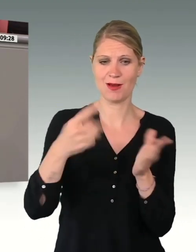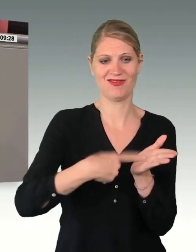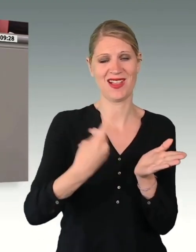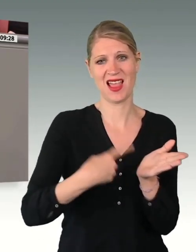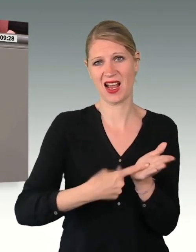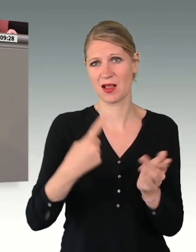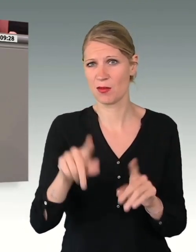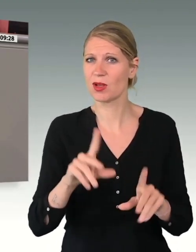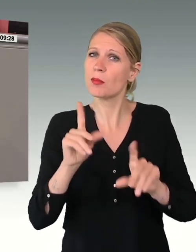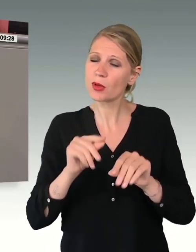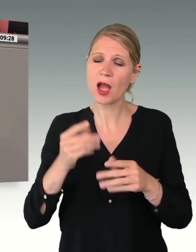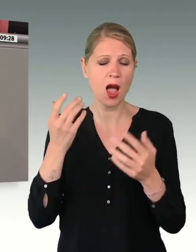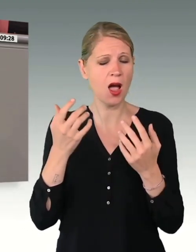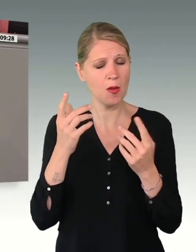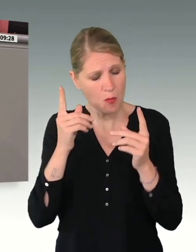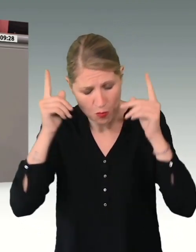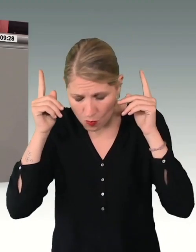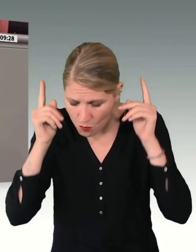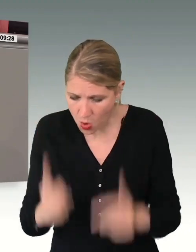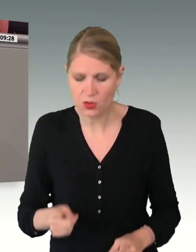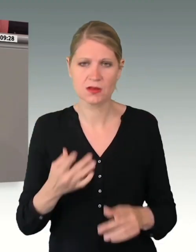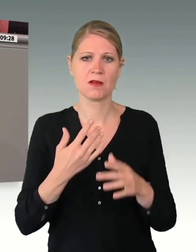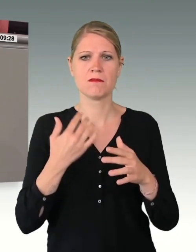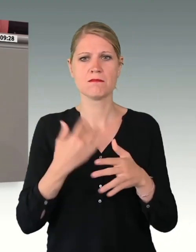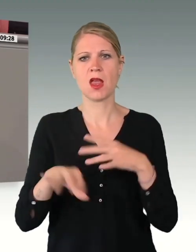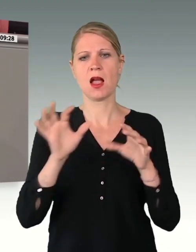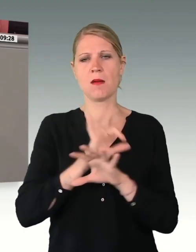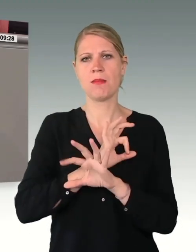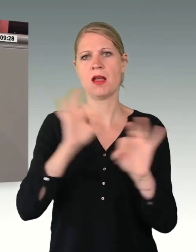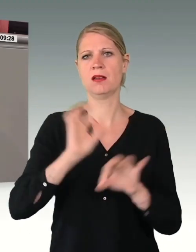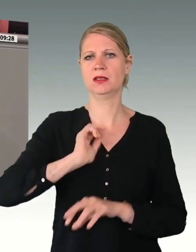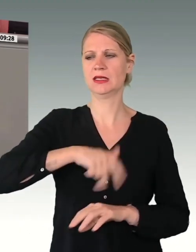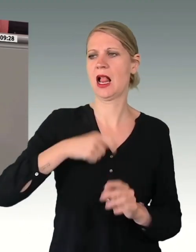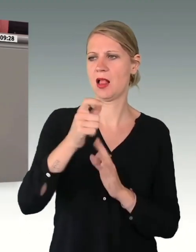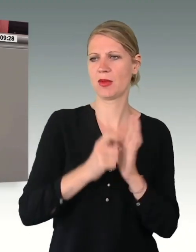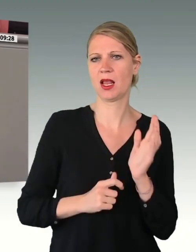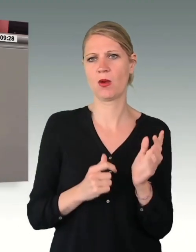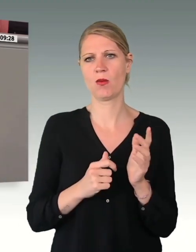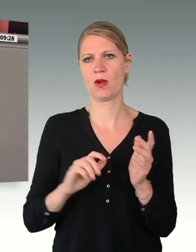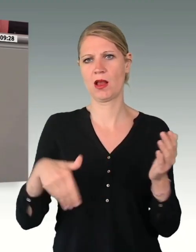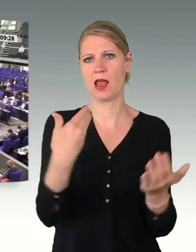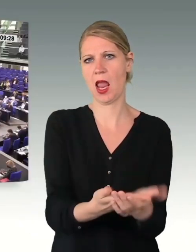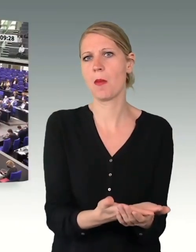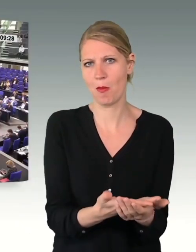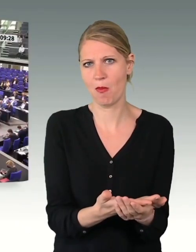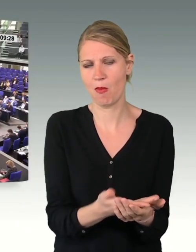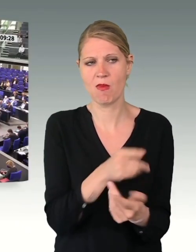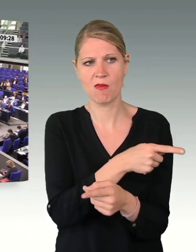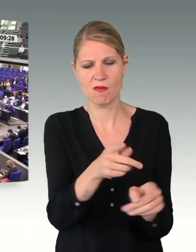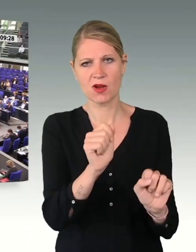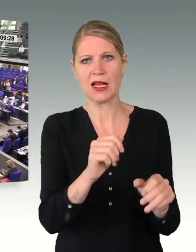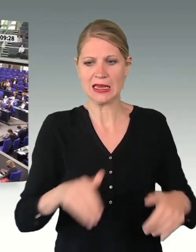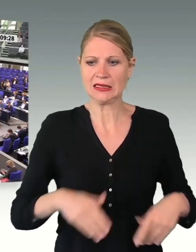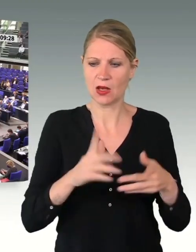Rahmenbedingungen schaffen, in denen Sie Ihren Dienst entsprechend ausüben können. Auch aus diesen Gründen